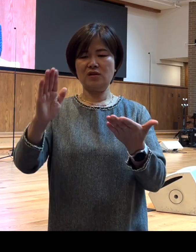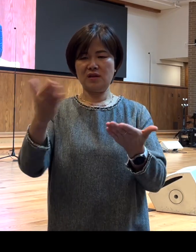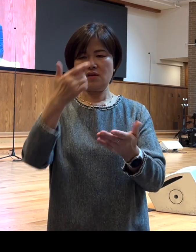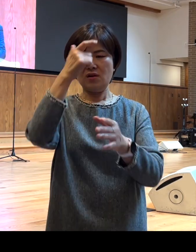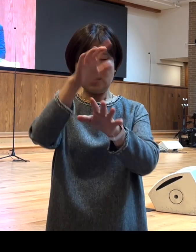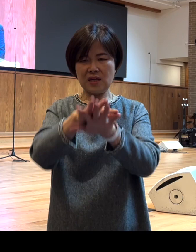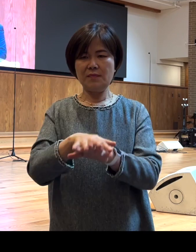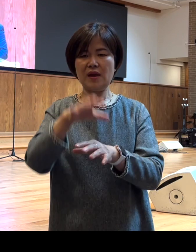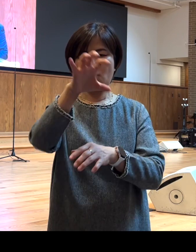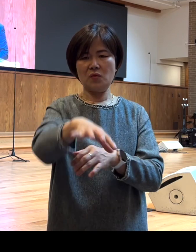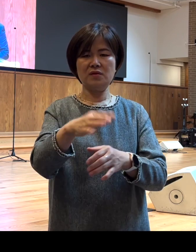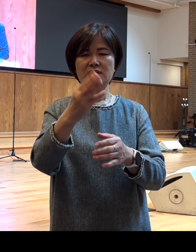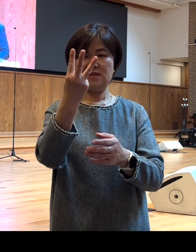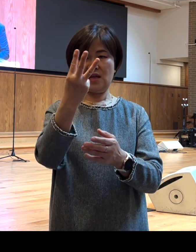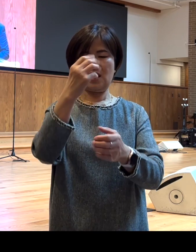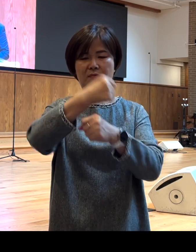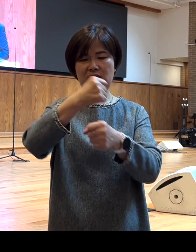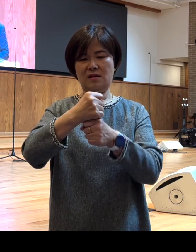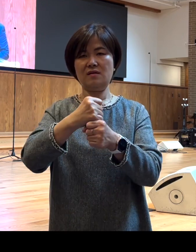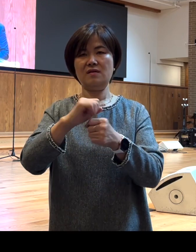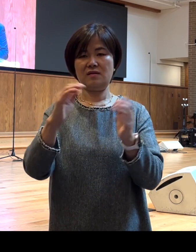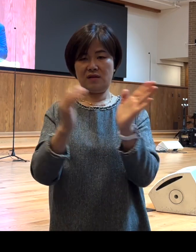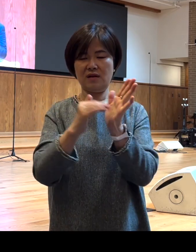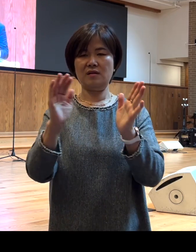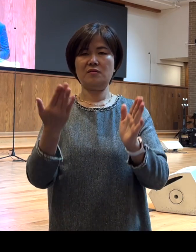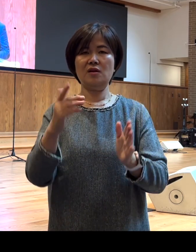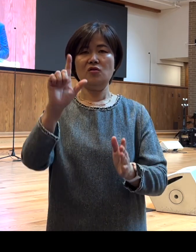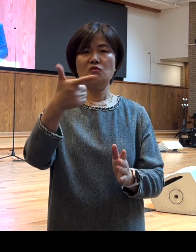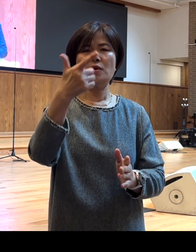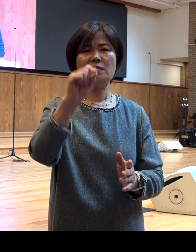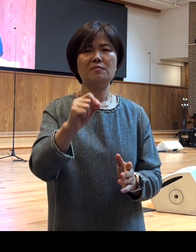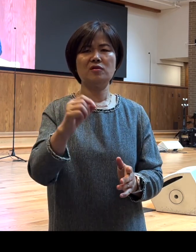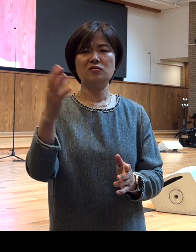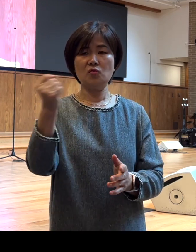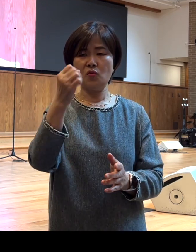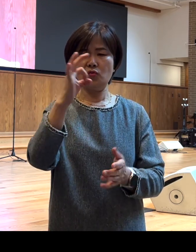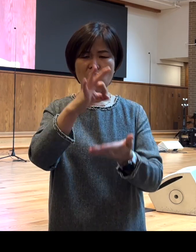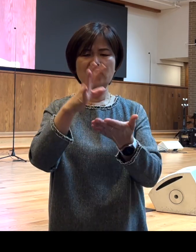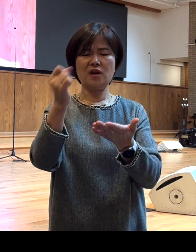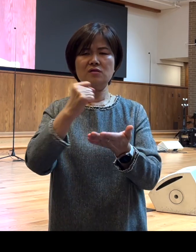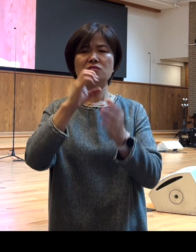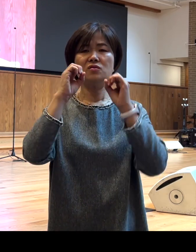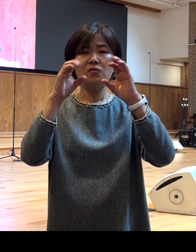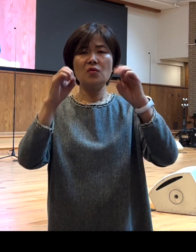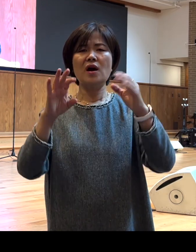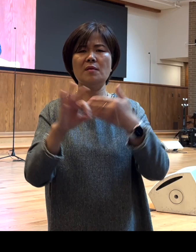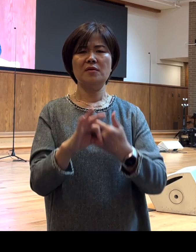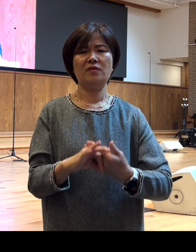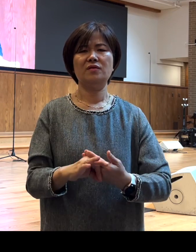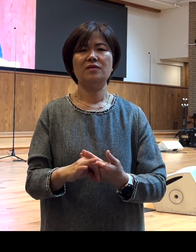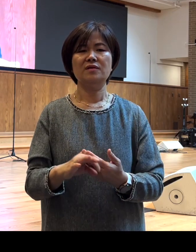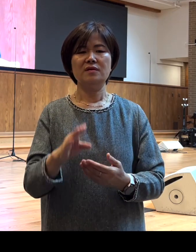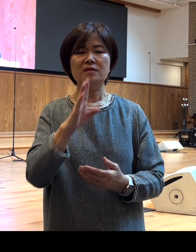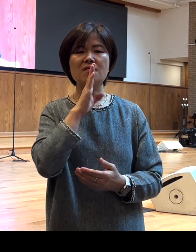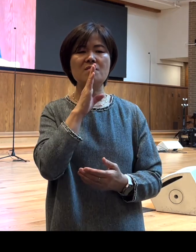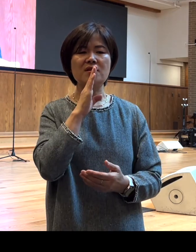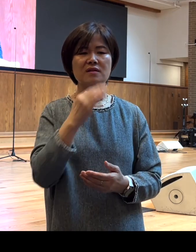세 개를 만든 것이죠 그럼 600만 불 돈으로 선교하자고 하면 제가 가만히 보니까 저한테 600만 불